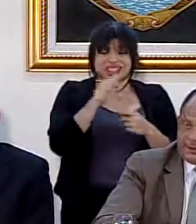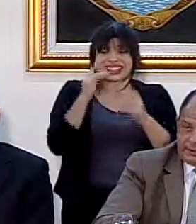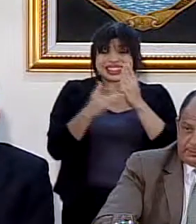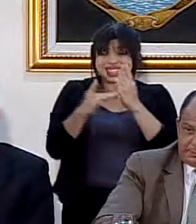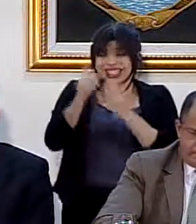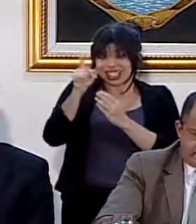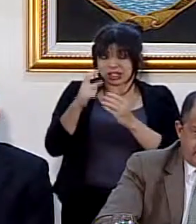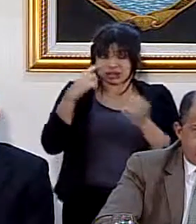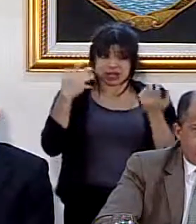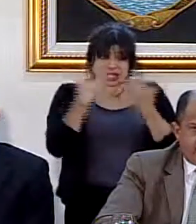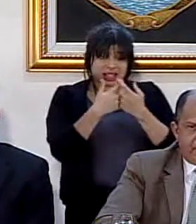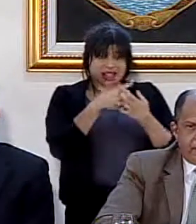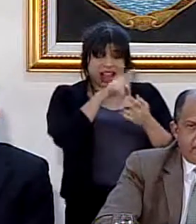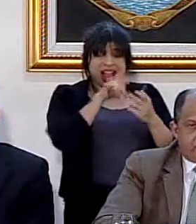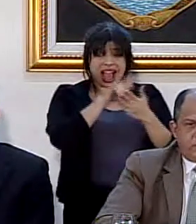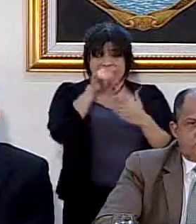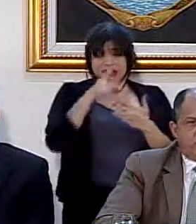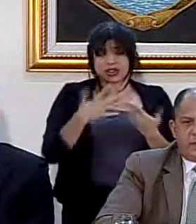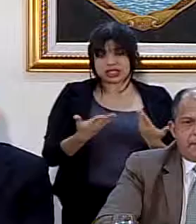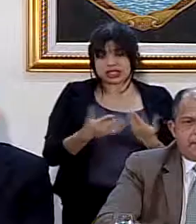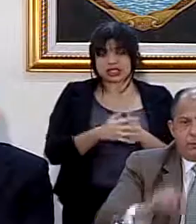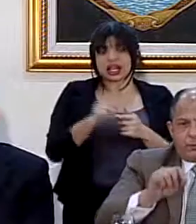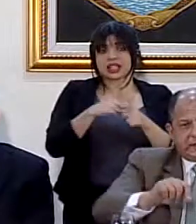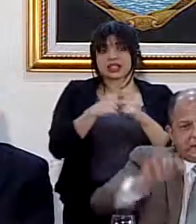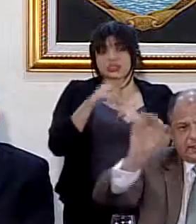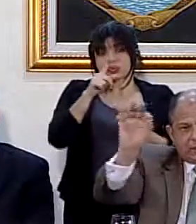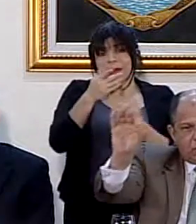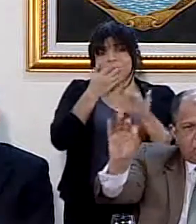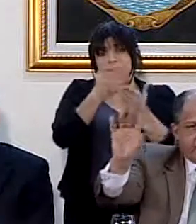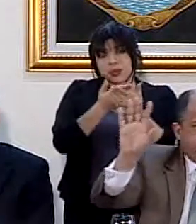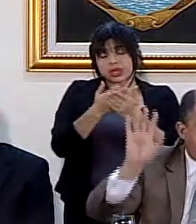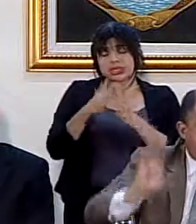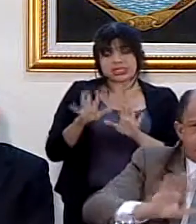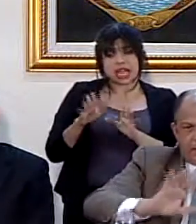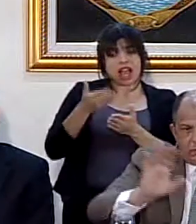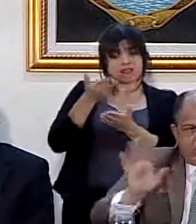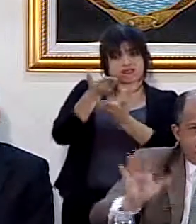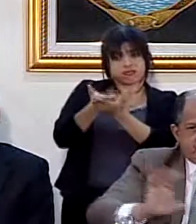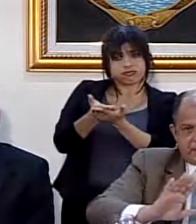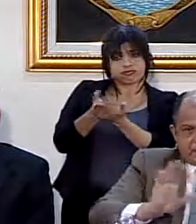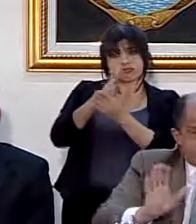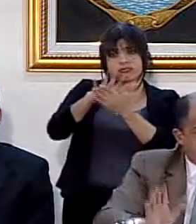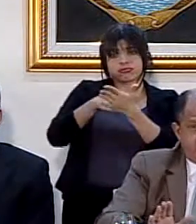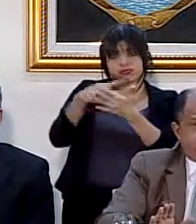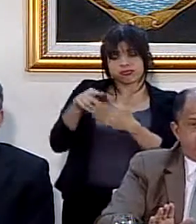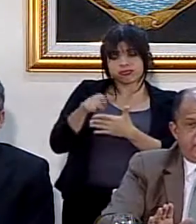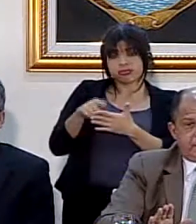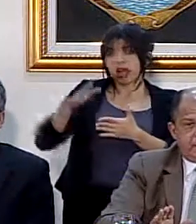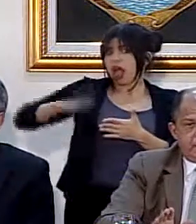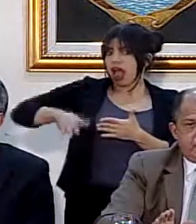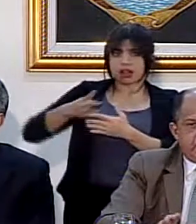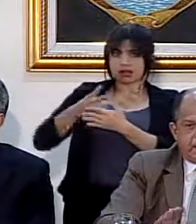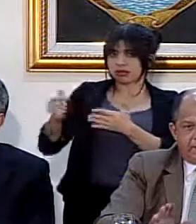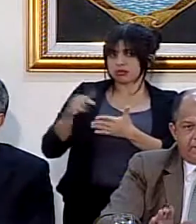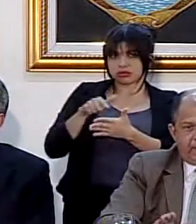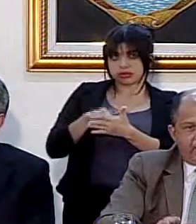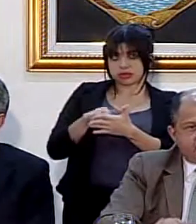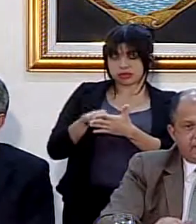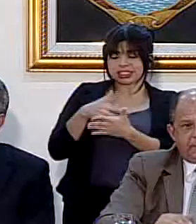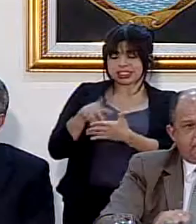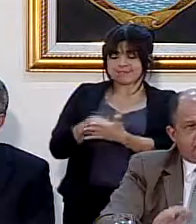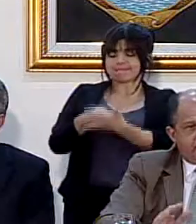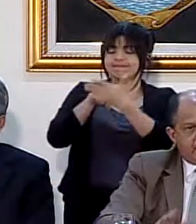este tipo de aeronave. Entonces, es una propuesta que está colocada en una agenda que no está resuelta y que